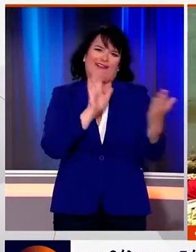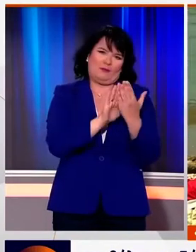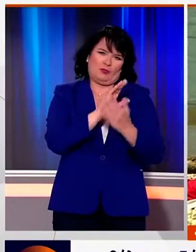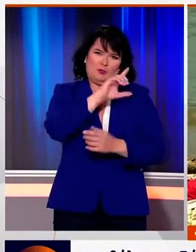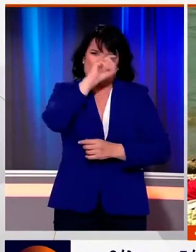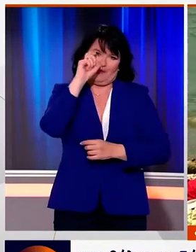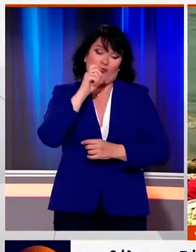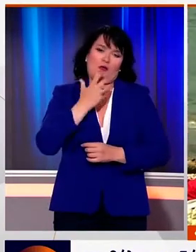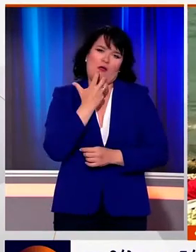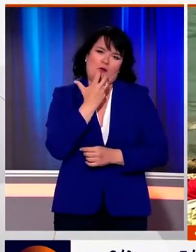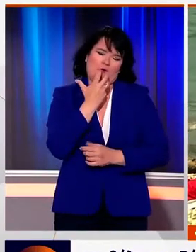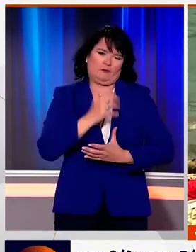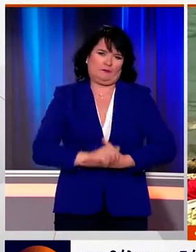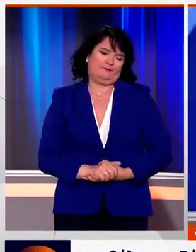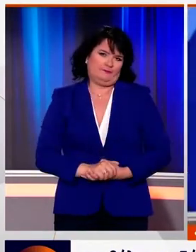κατάσταση.